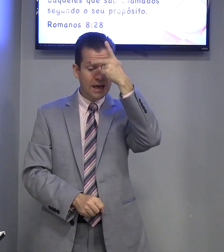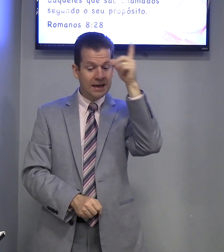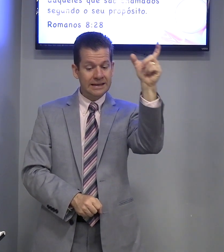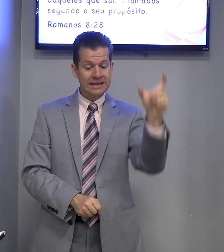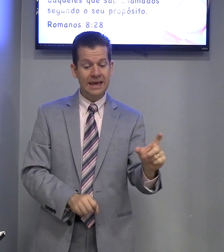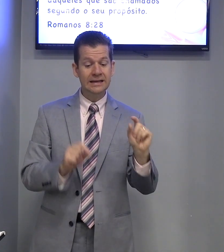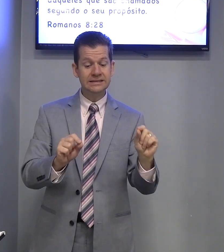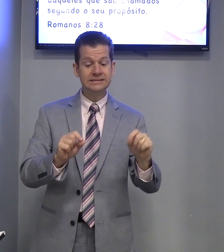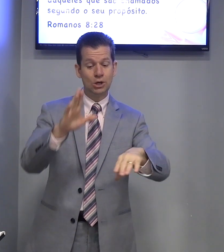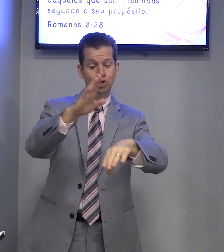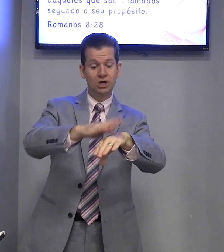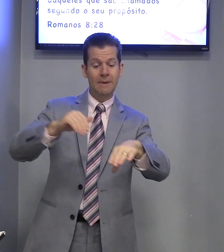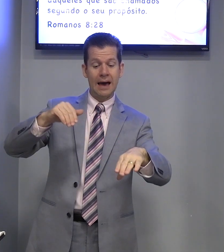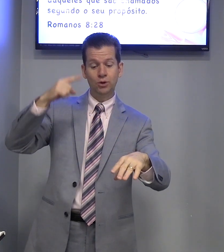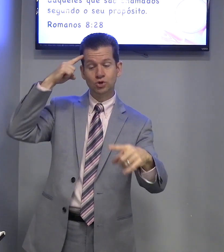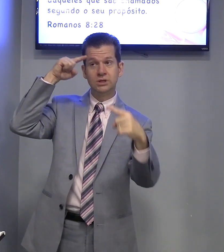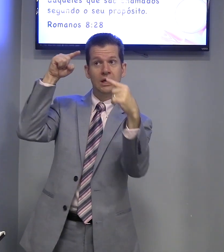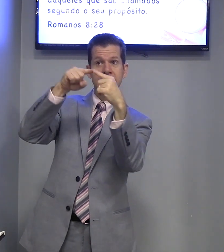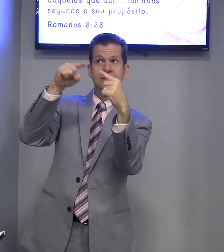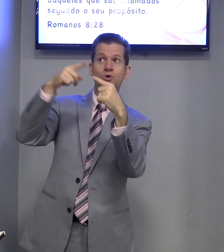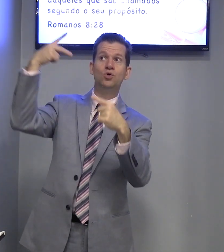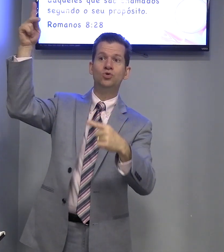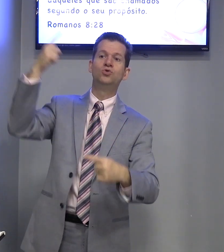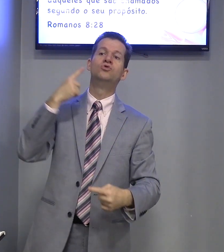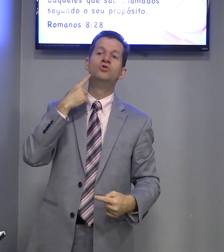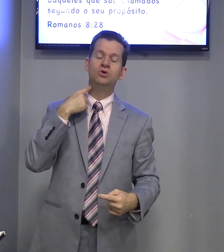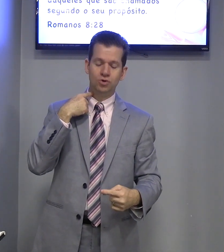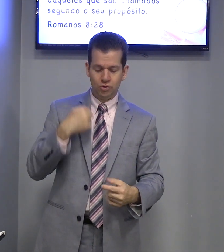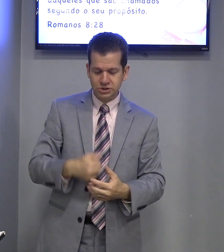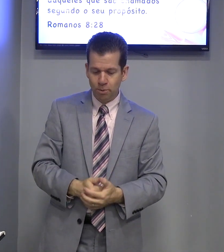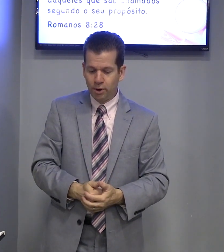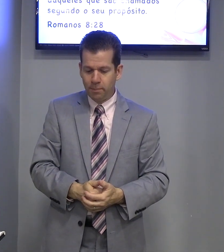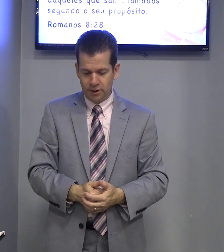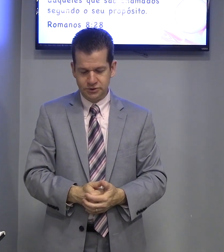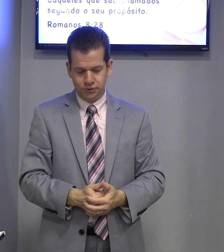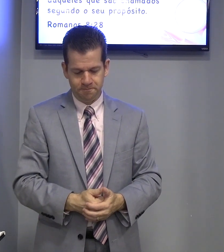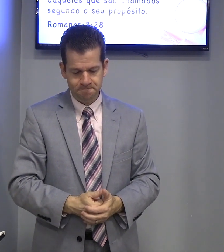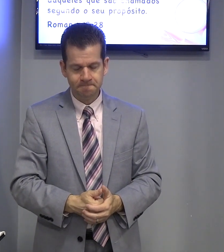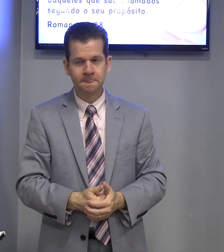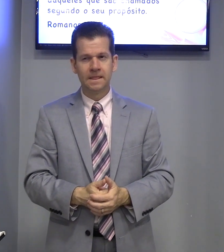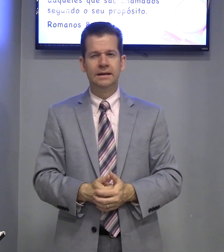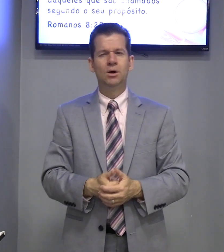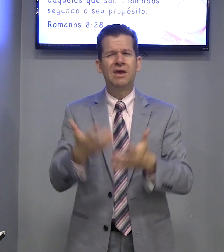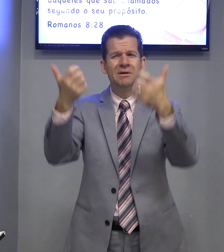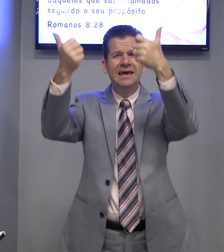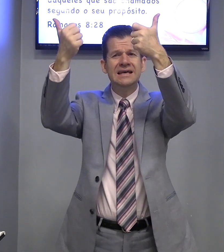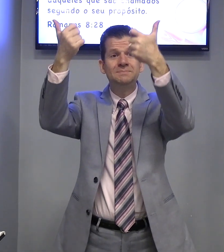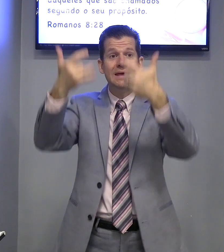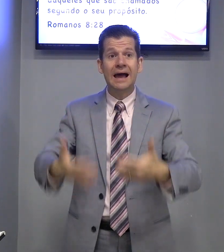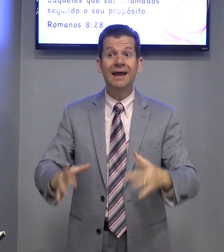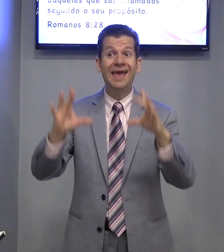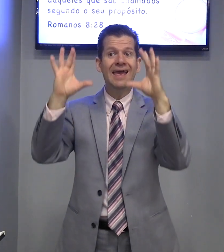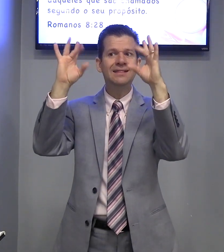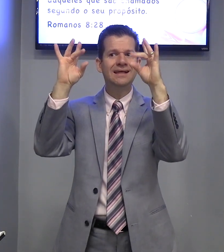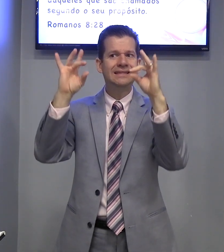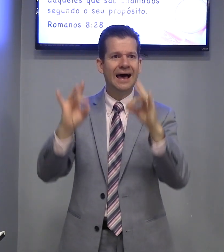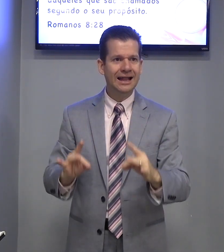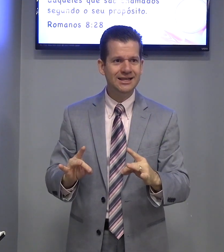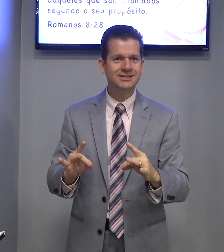daqueles que são chamados segundo o seu propósito. Então, eu quero explicar em detalhes